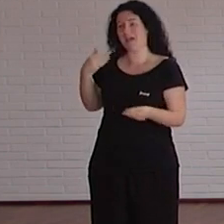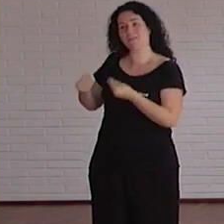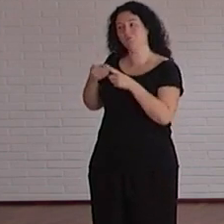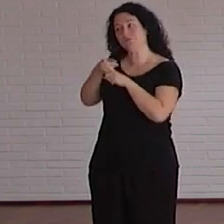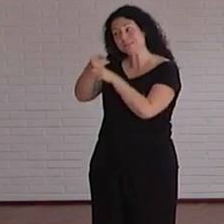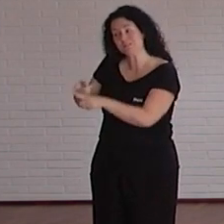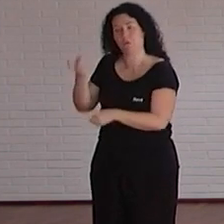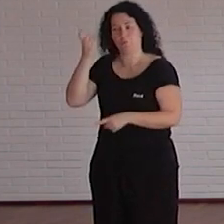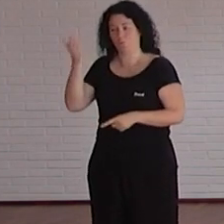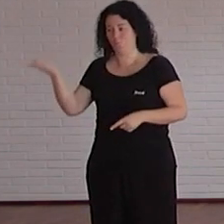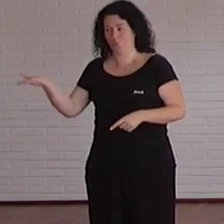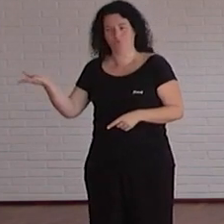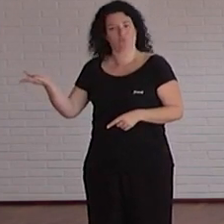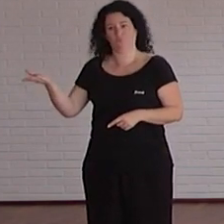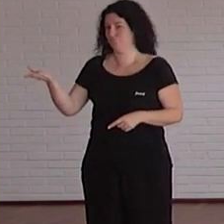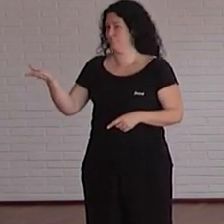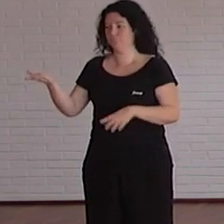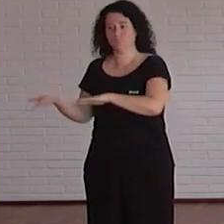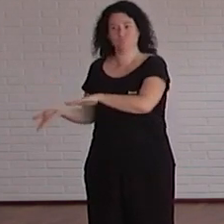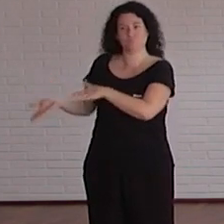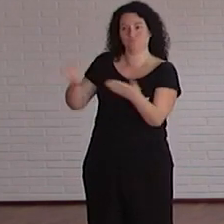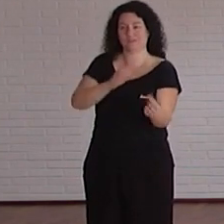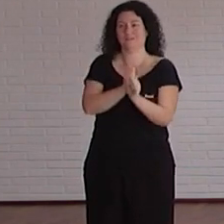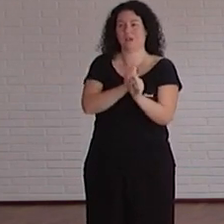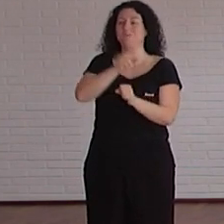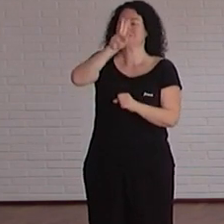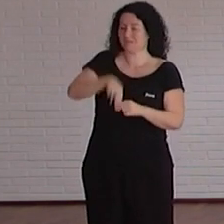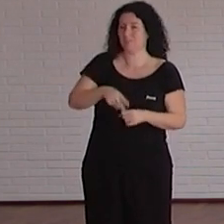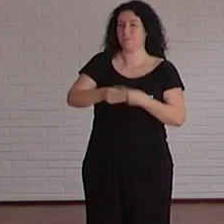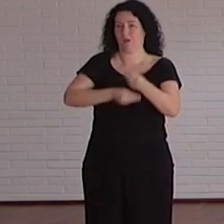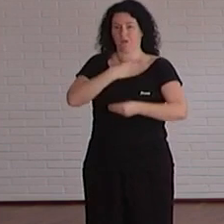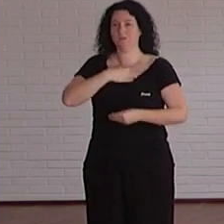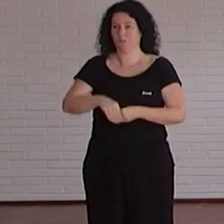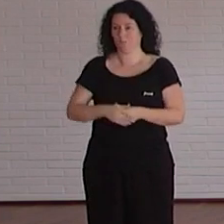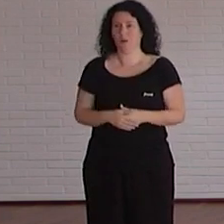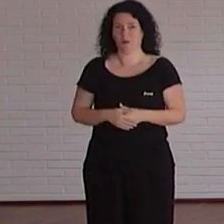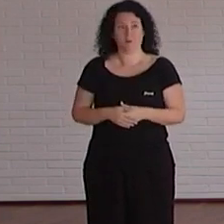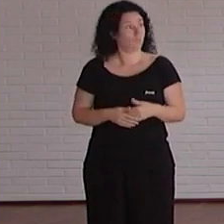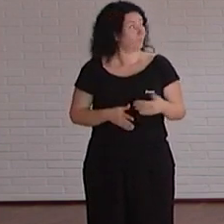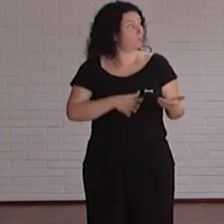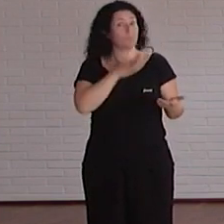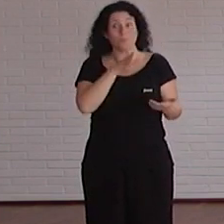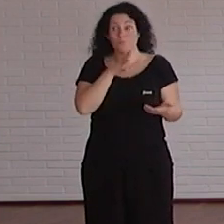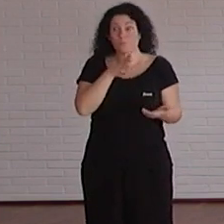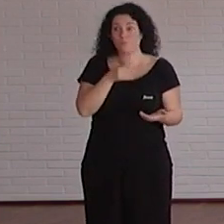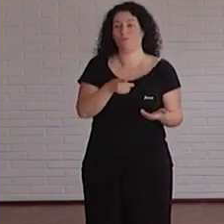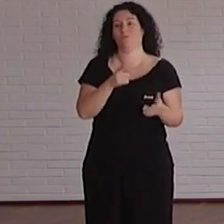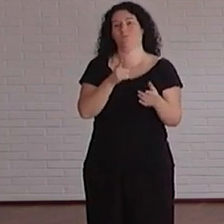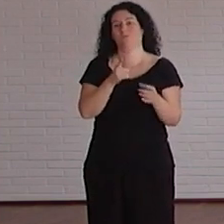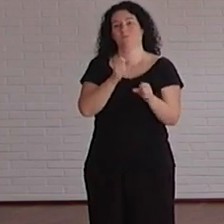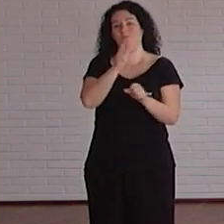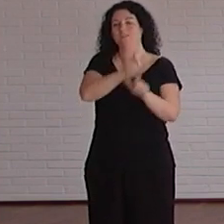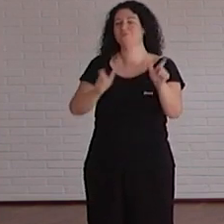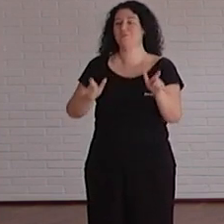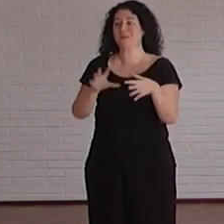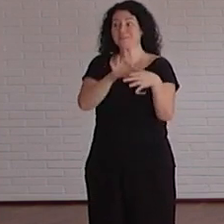los estudiantes pues esos recursos se pueden utilizar también para el personal entonces muchas de esas cosas por eso estoy trabajando con mucha gente que está vinculada a los estudiantes